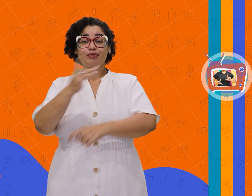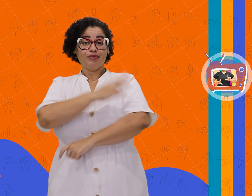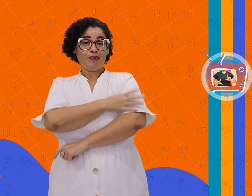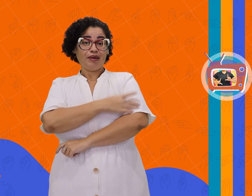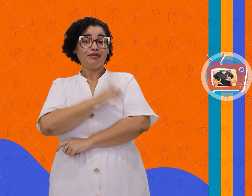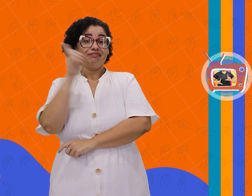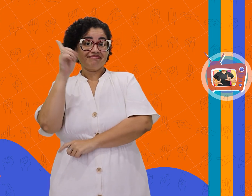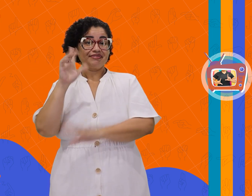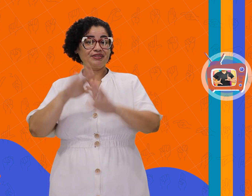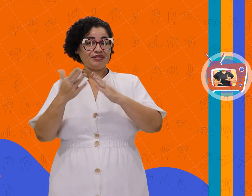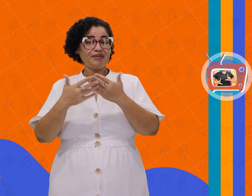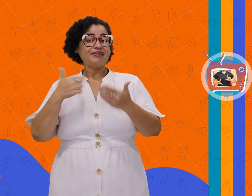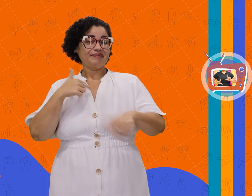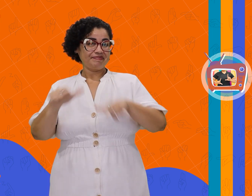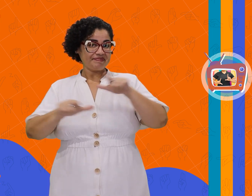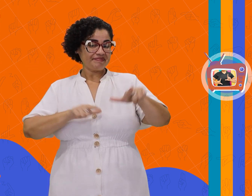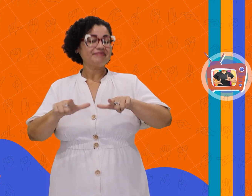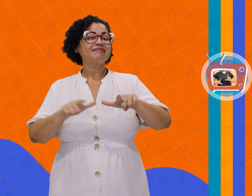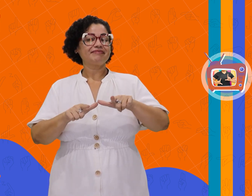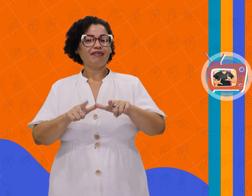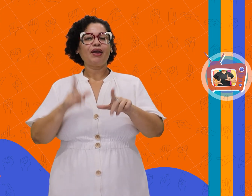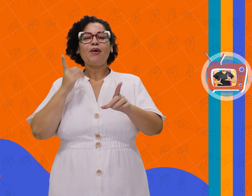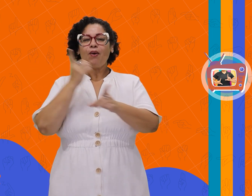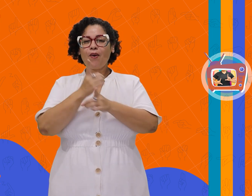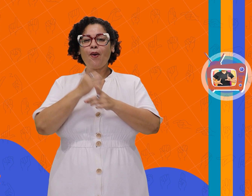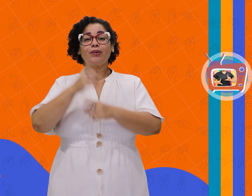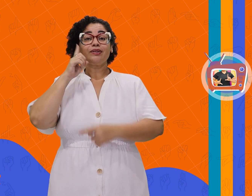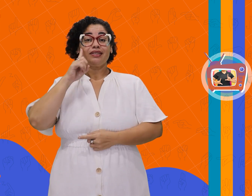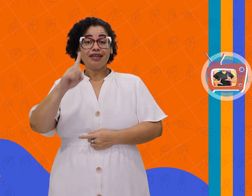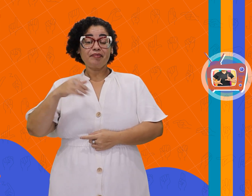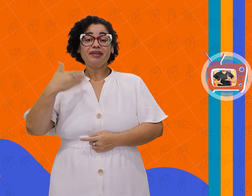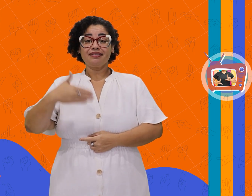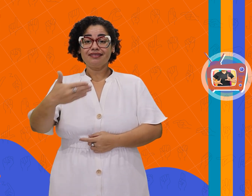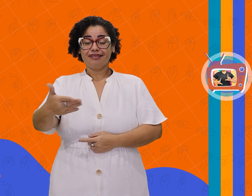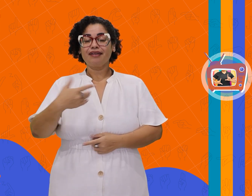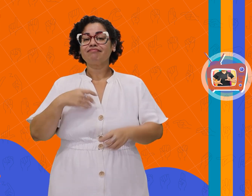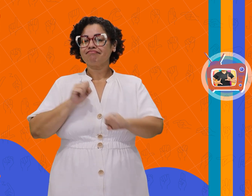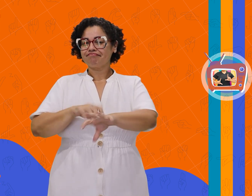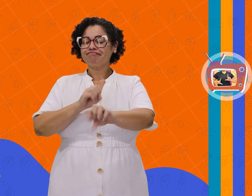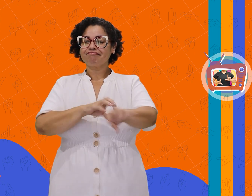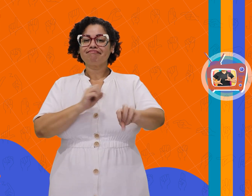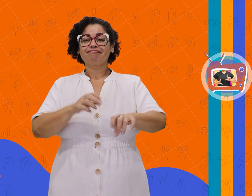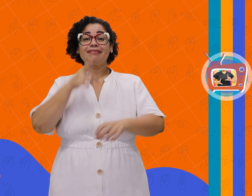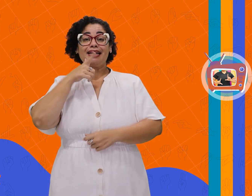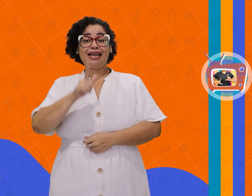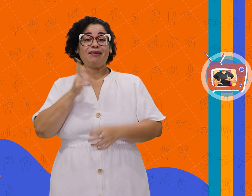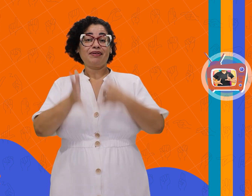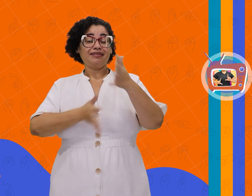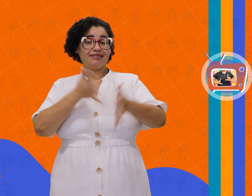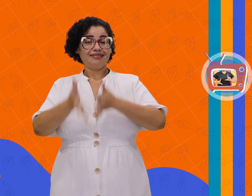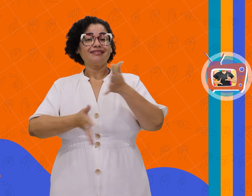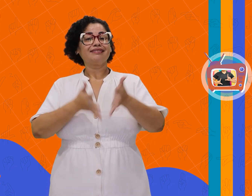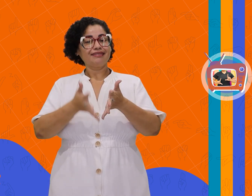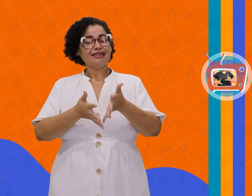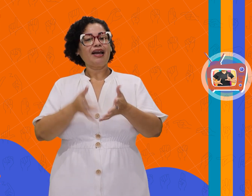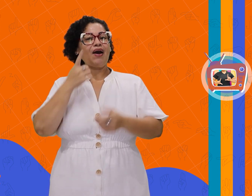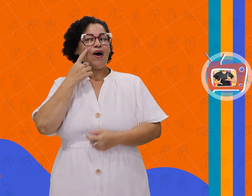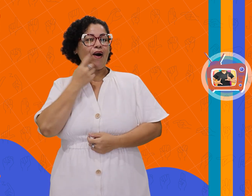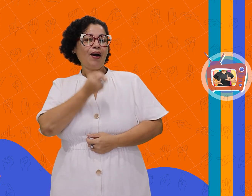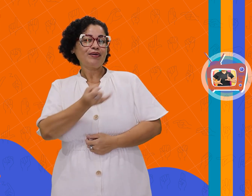lá da escola que eu trabalho. Em nossos encontros semanais, promovo aula na língua brasileira de sinais e vejam só o que